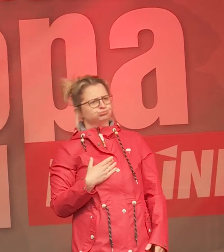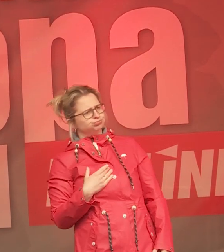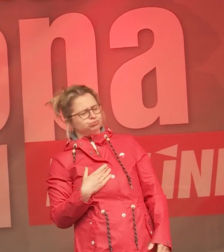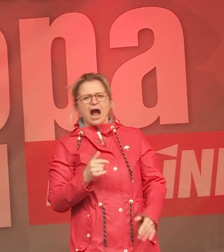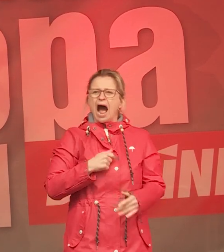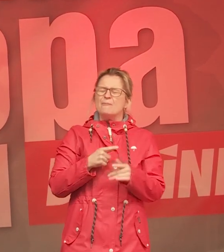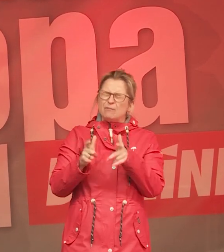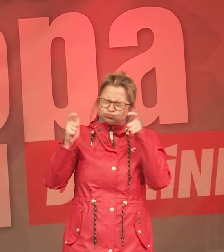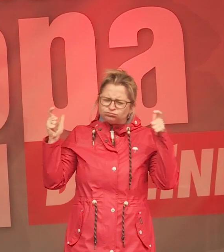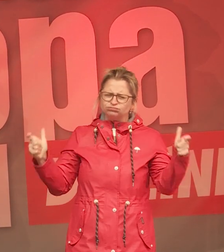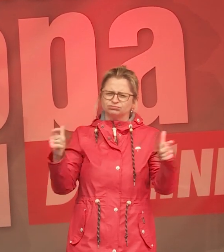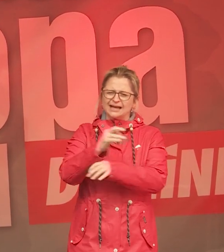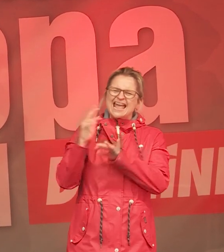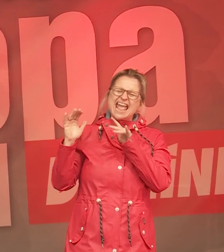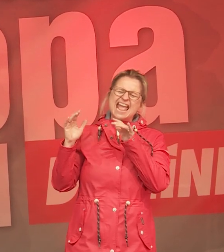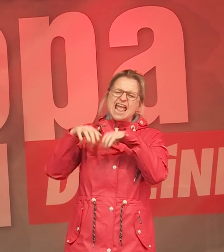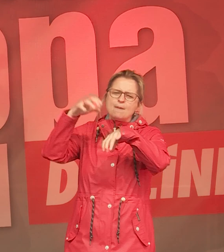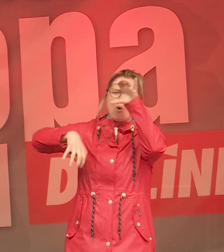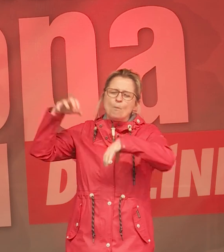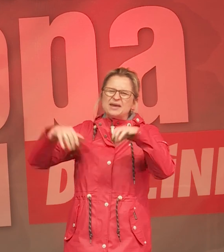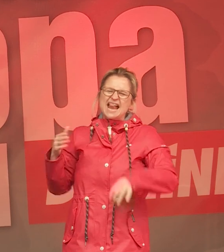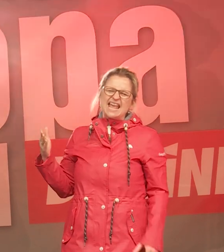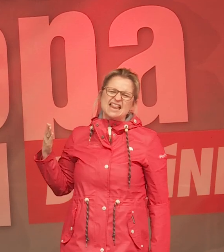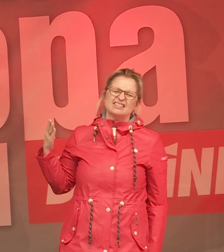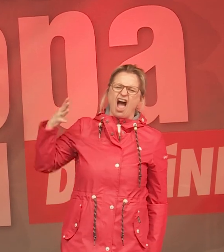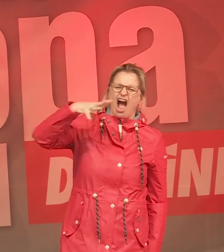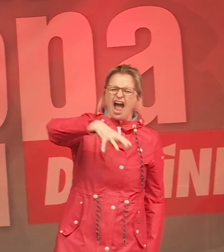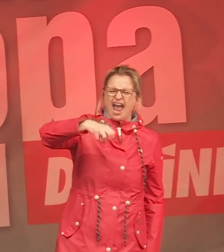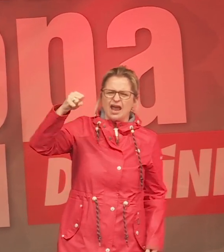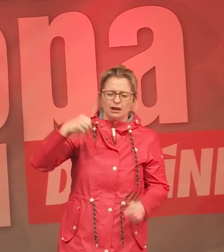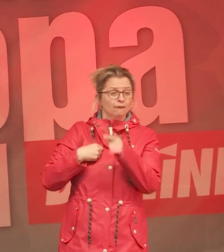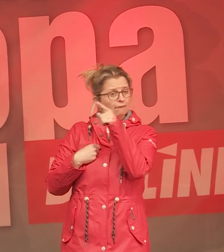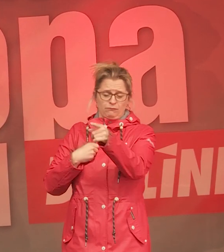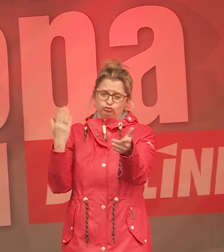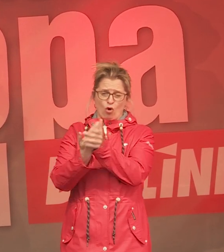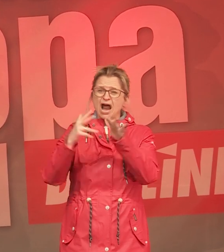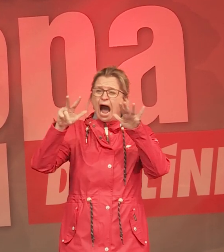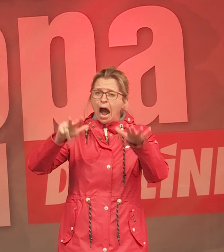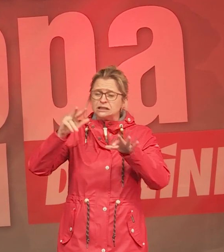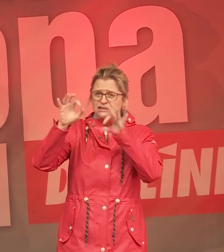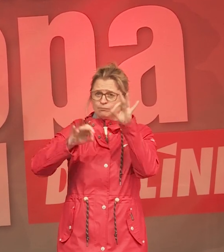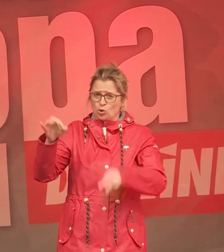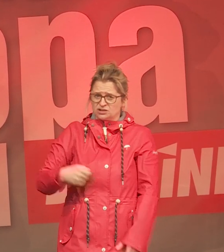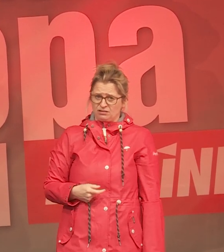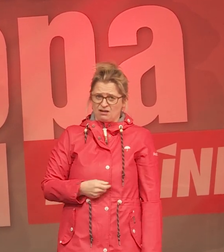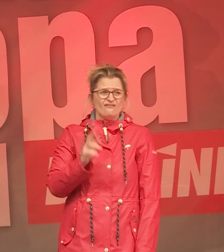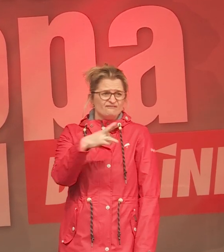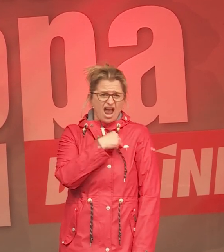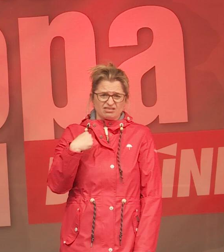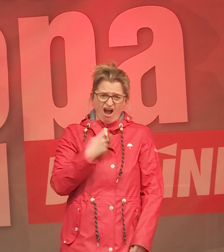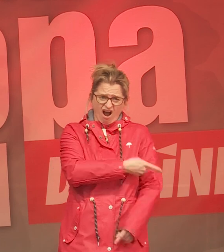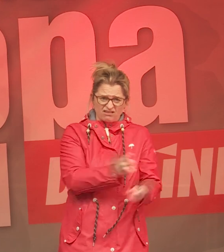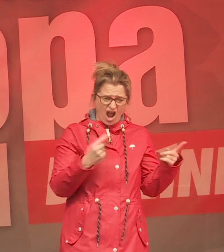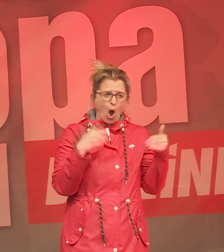Immobilienhallen, da wird 18 Prozent Rendite gemacht auf Kosten der Menschen in diesen Wohnungen, die teilweise auf